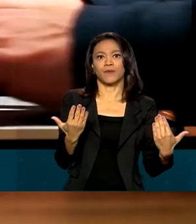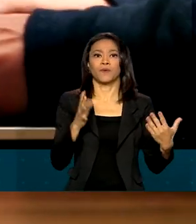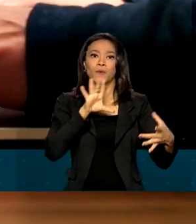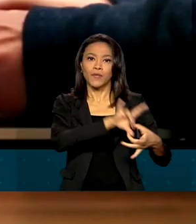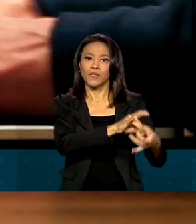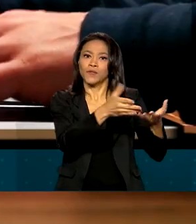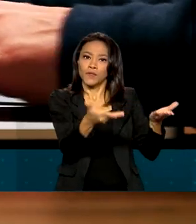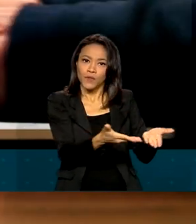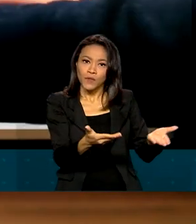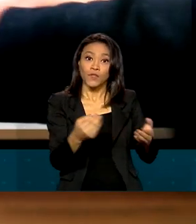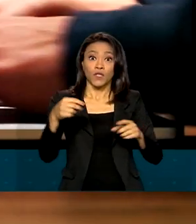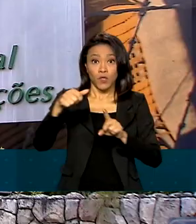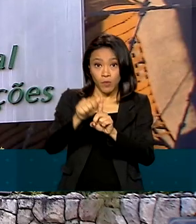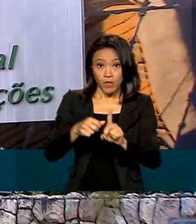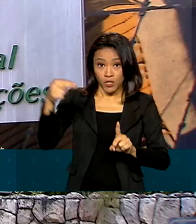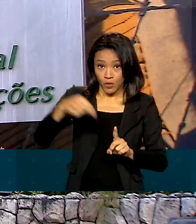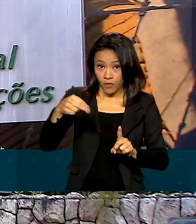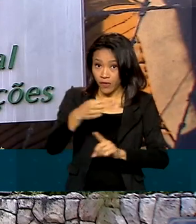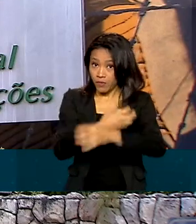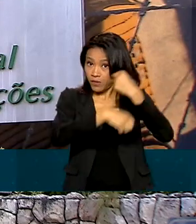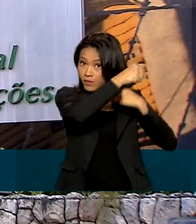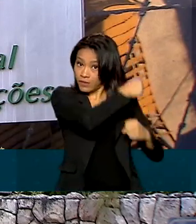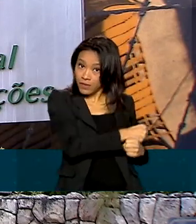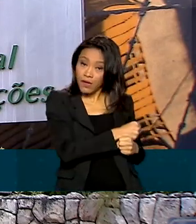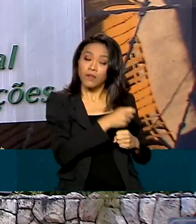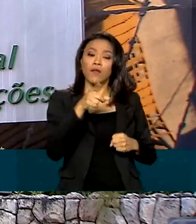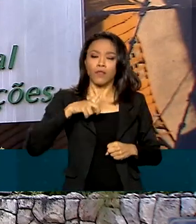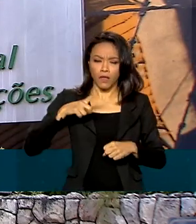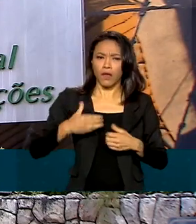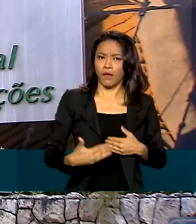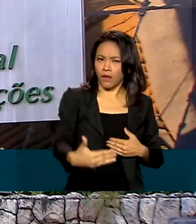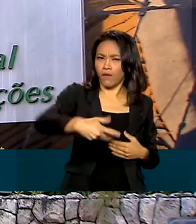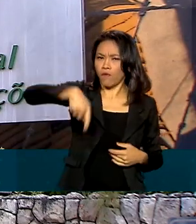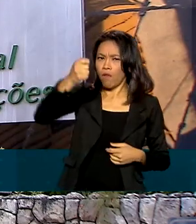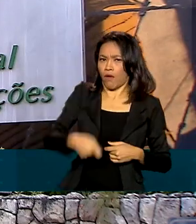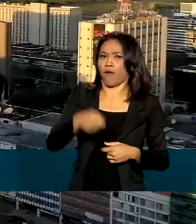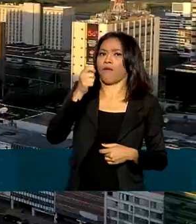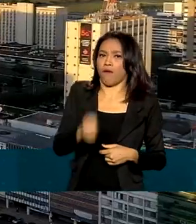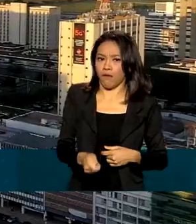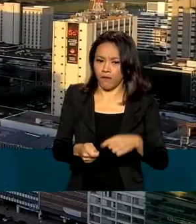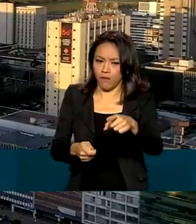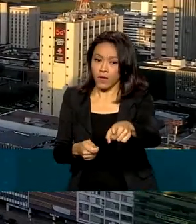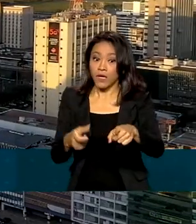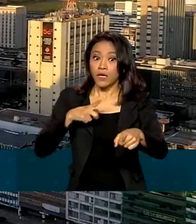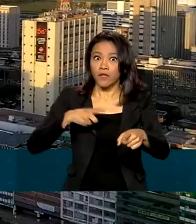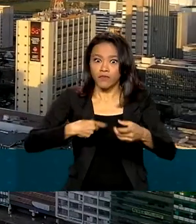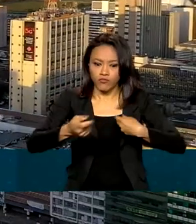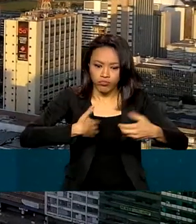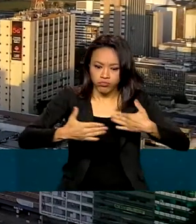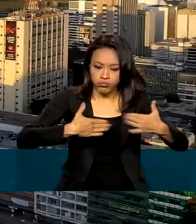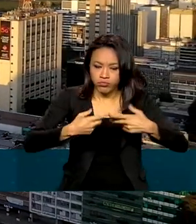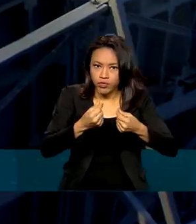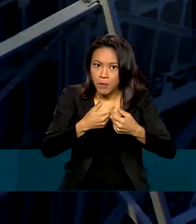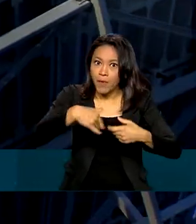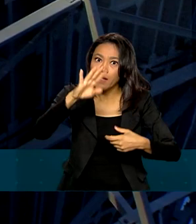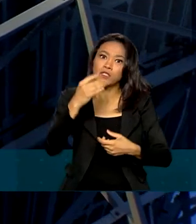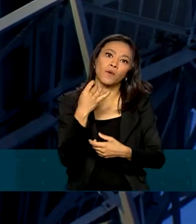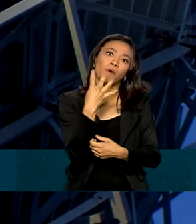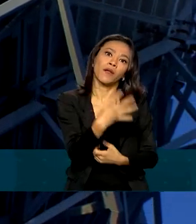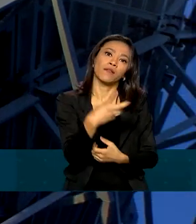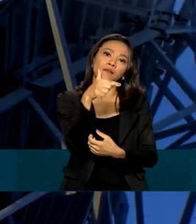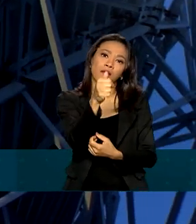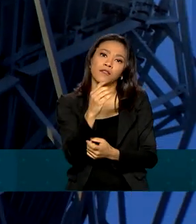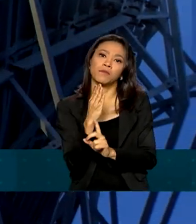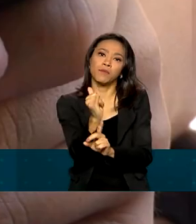Em novembro de 2021, a Anatel realizou o leilão e movimentou mais de 47 bilhões de reais. A